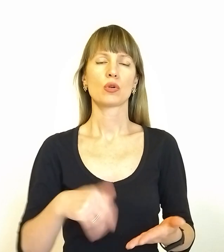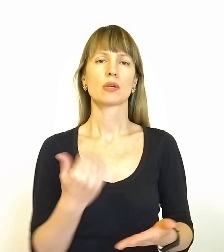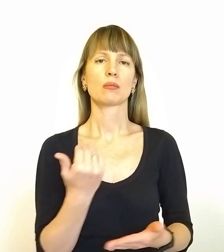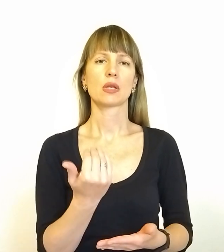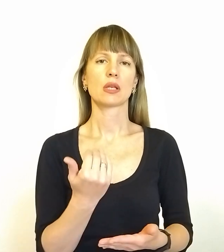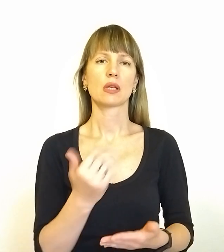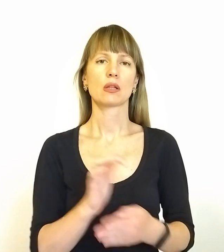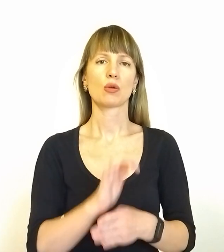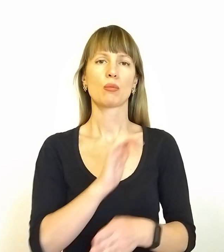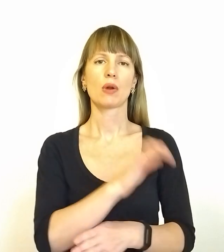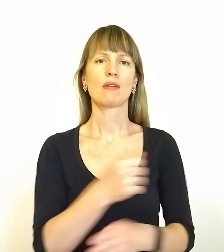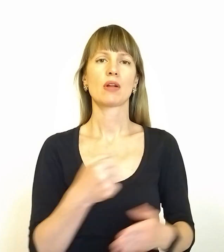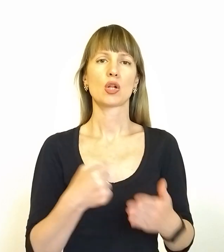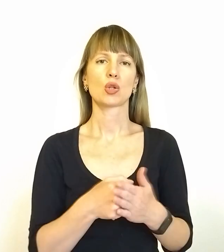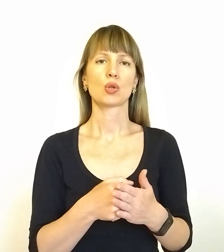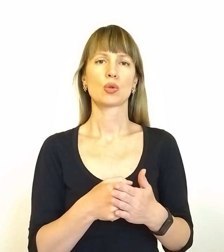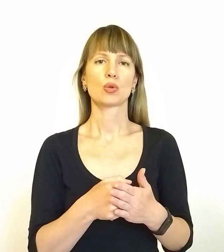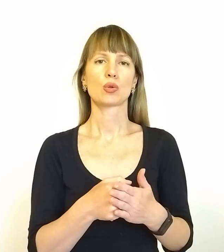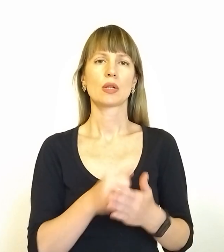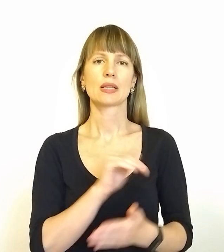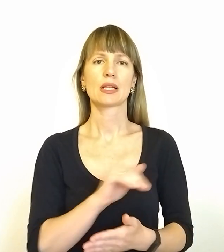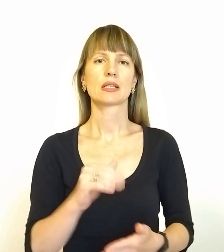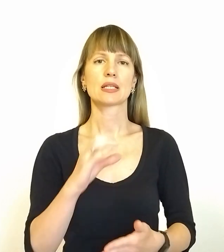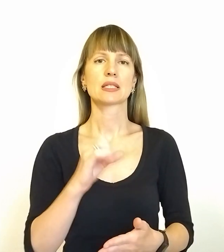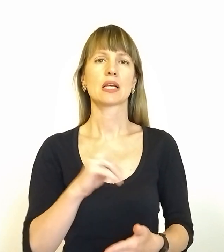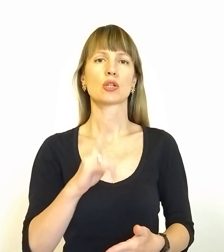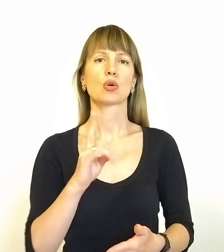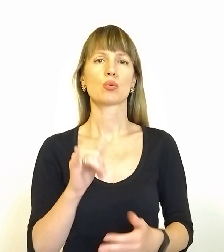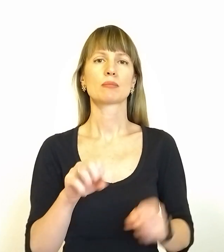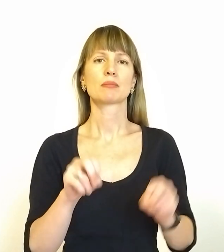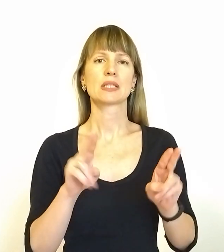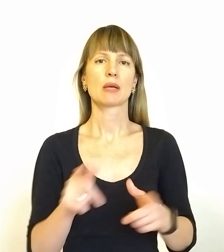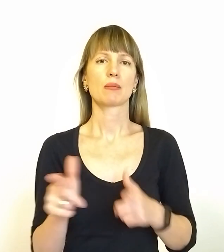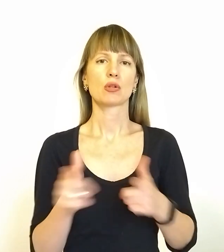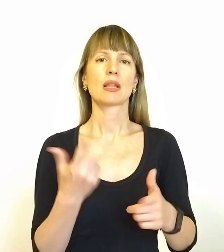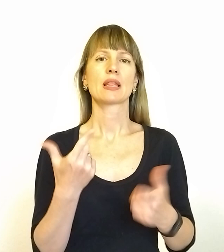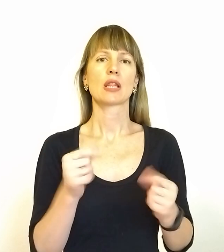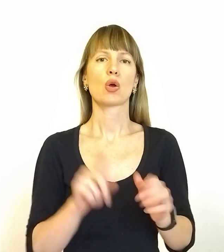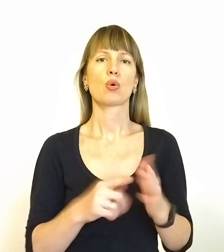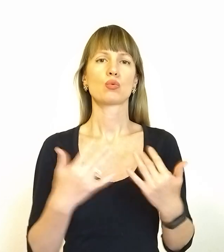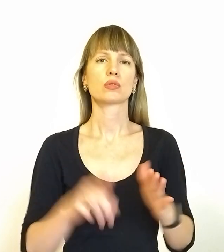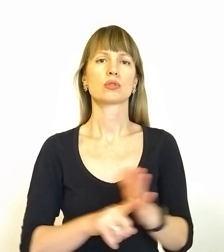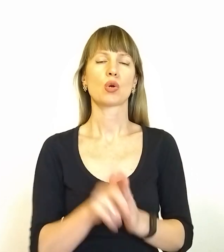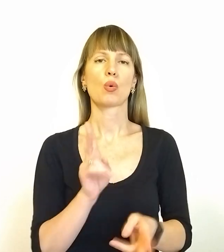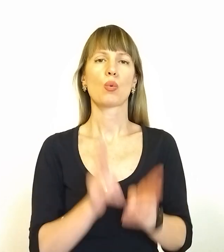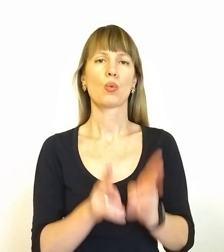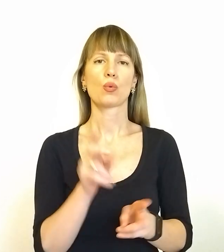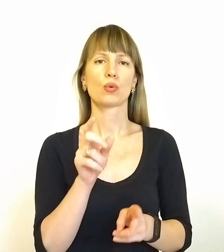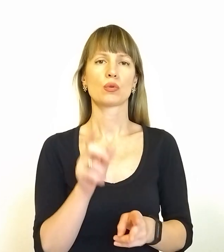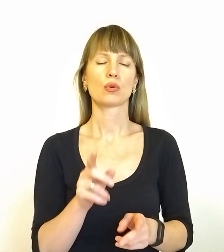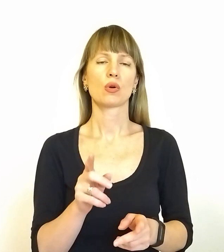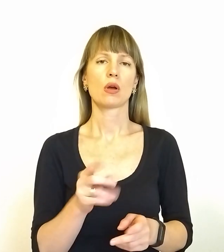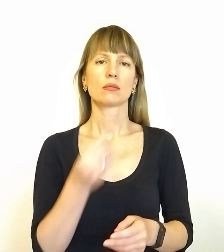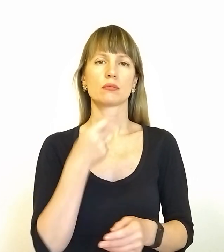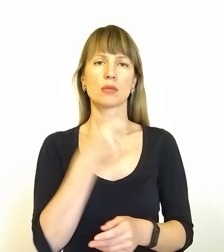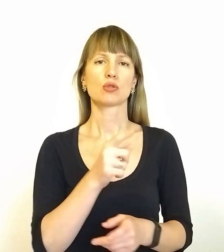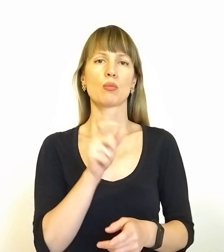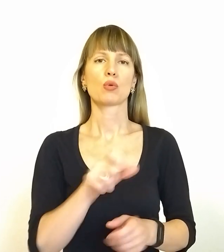Їх доправлять до дитячого садку, спеціально підготовано, де вже запустили кухню, щоб люди могли помитися теплою